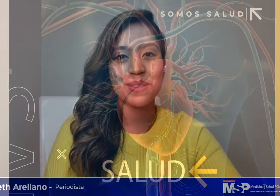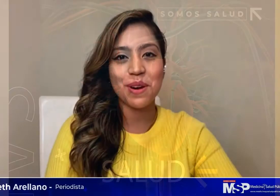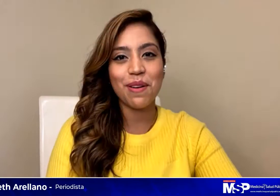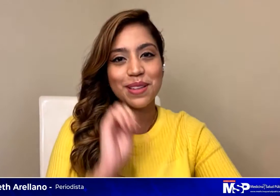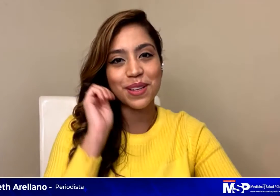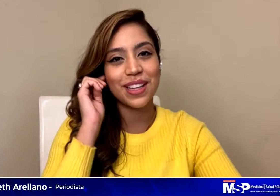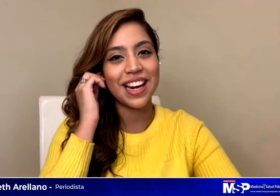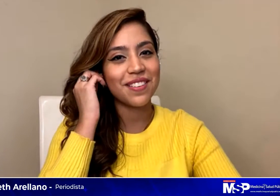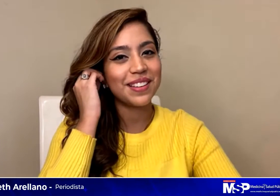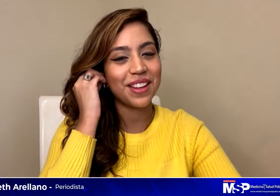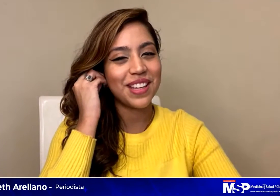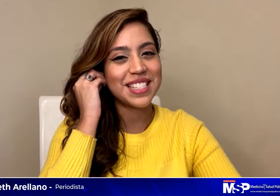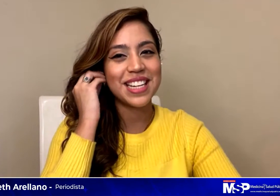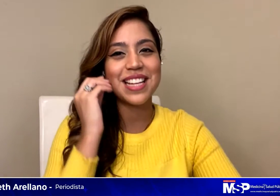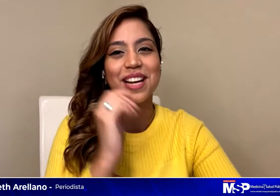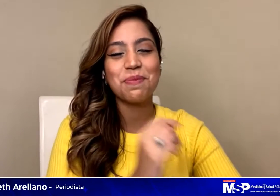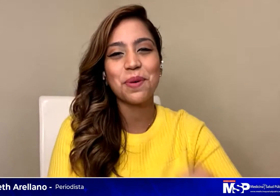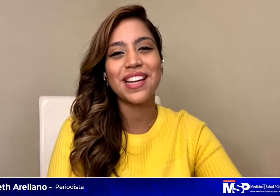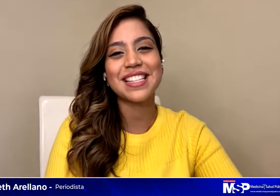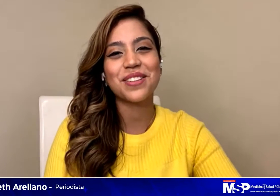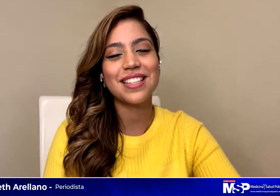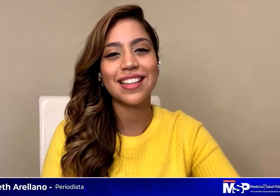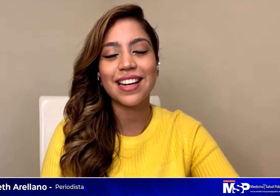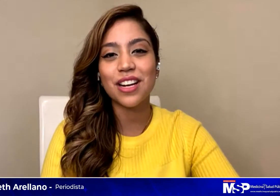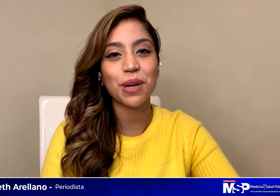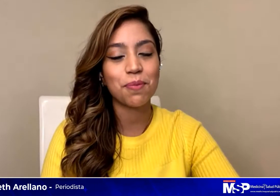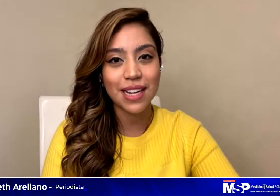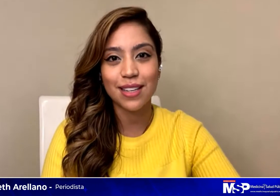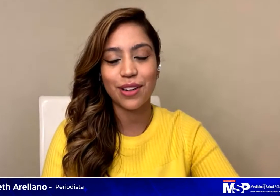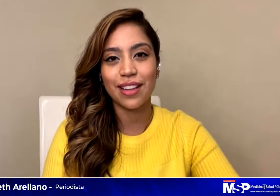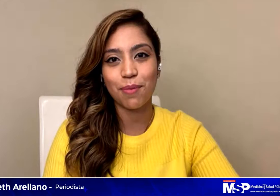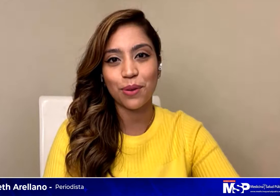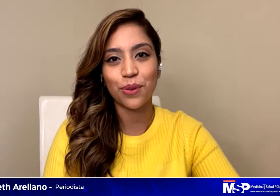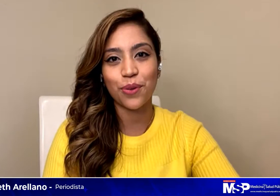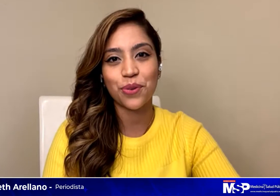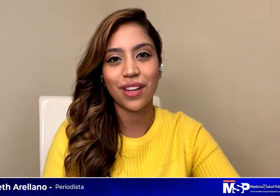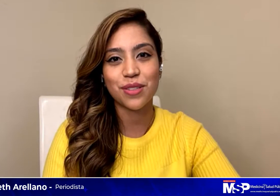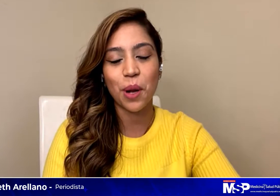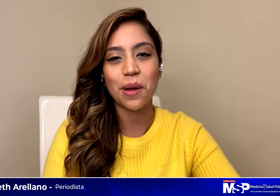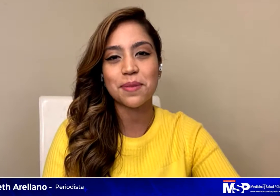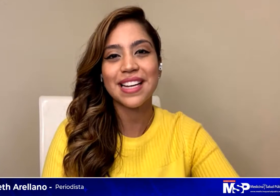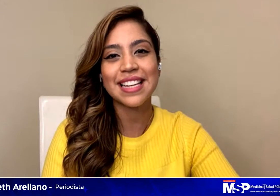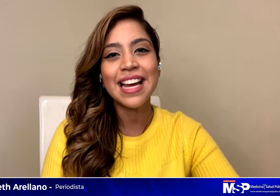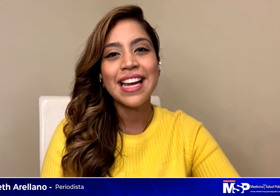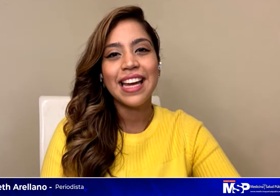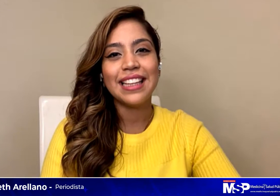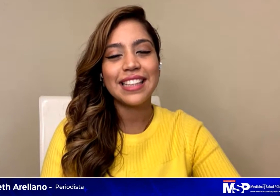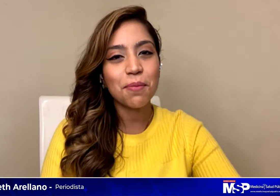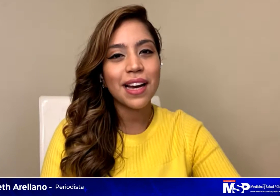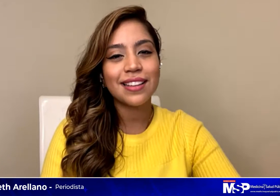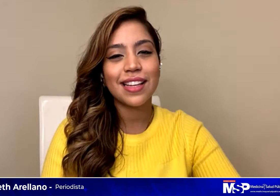Bienvenidos a una nueva edición de la revista de medicina y salud pública. Soy Giseth Arellano, me complace conectarme con todos ustedes una vez más.